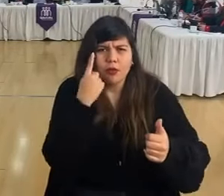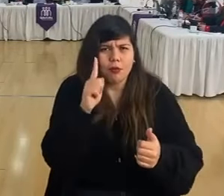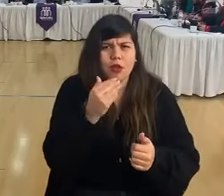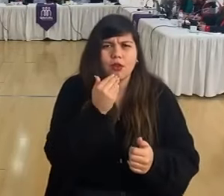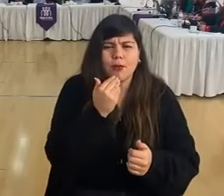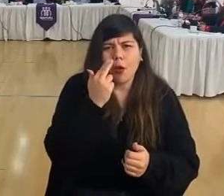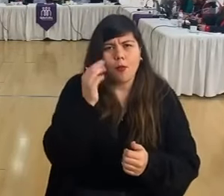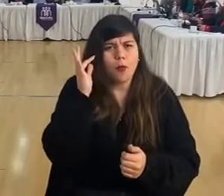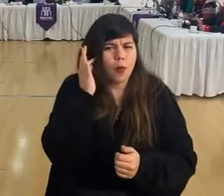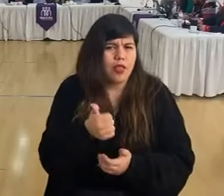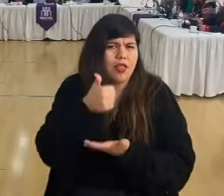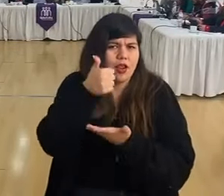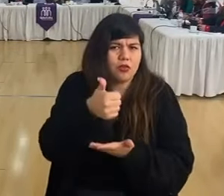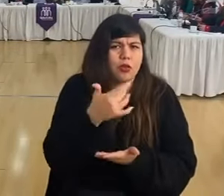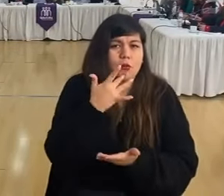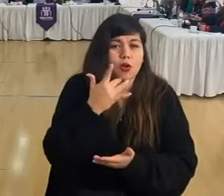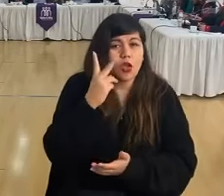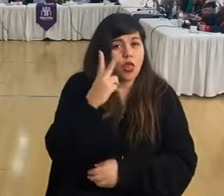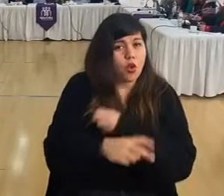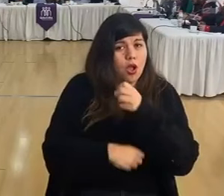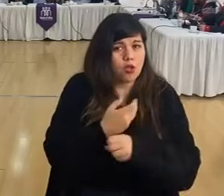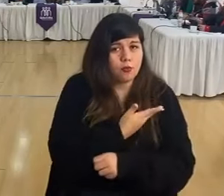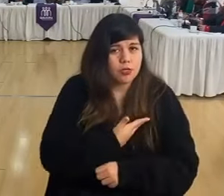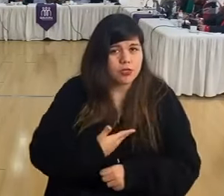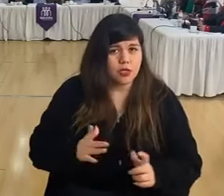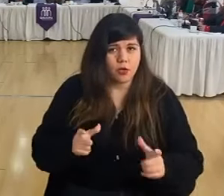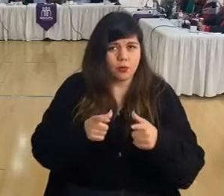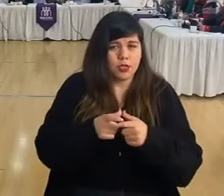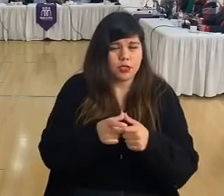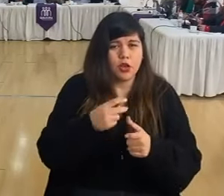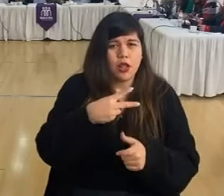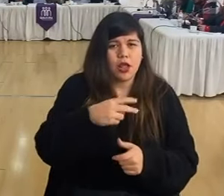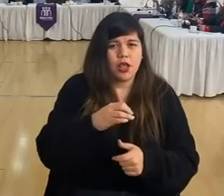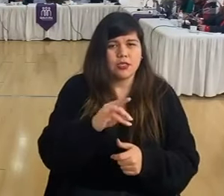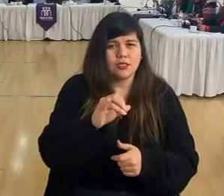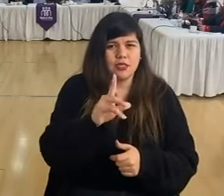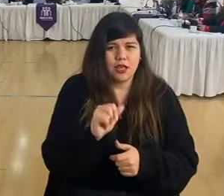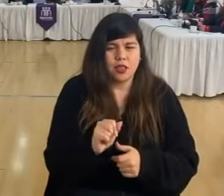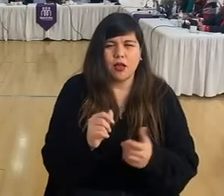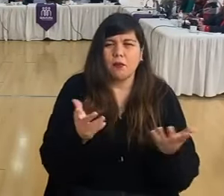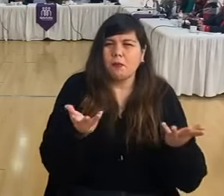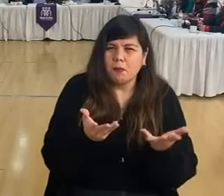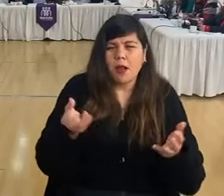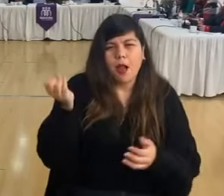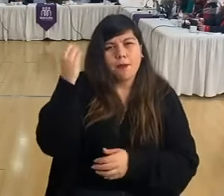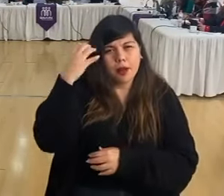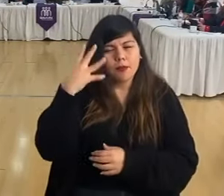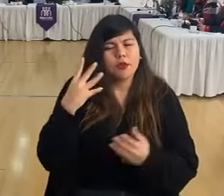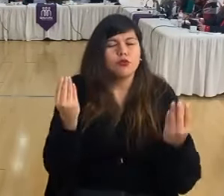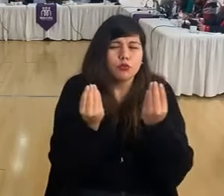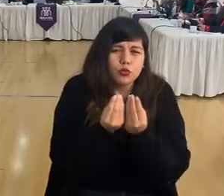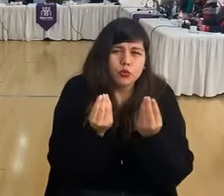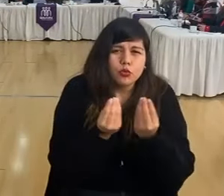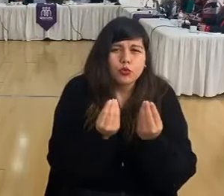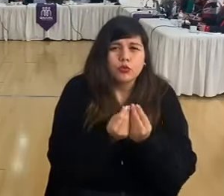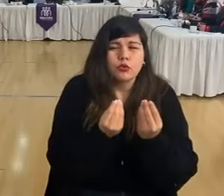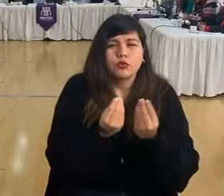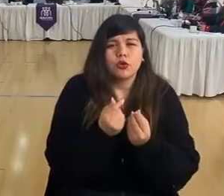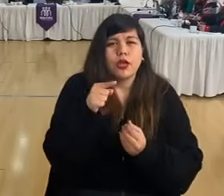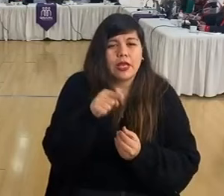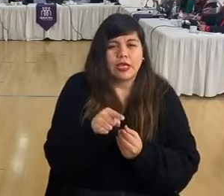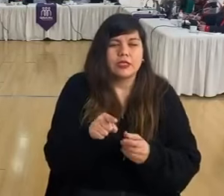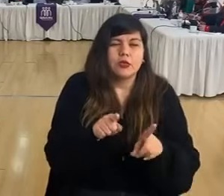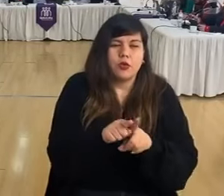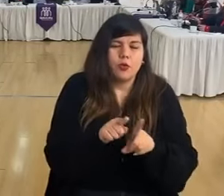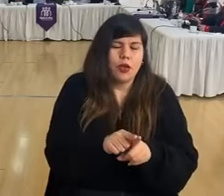porque debo decir que en estos dos años de presidencia de la Comisión de Hacienda ha sido también para aprender muchísimo y en eso es